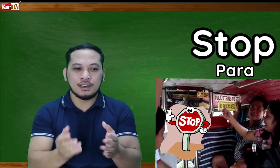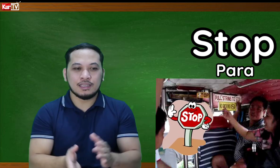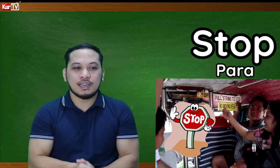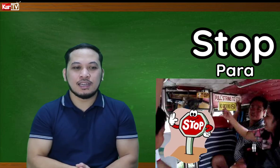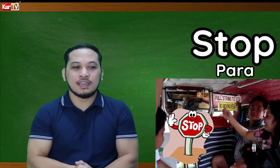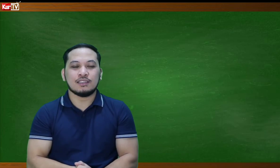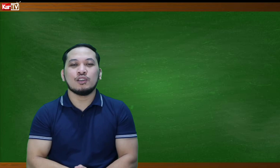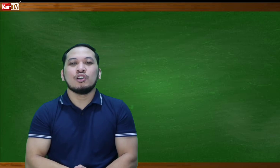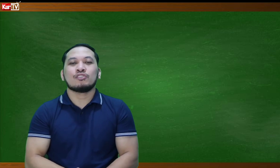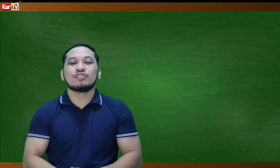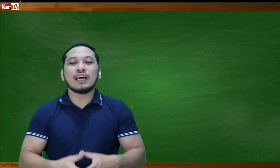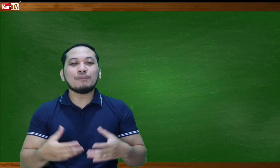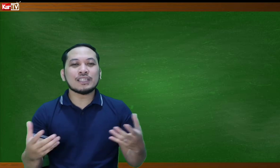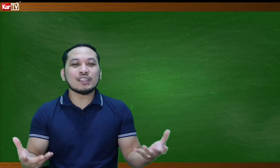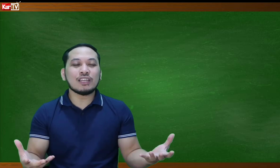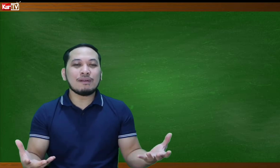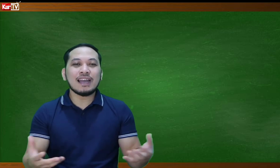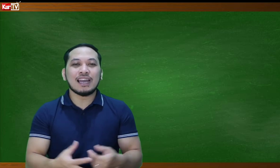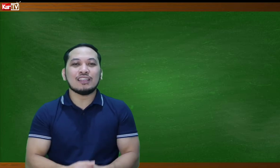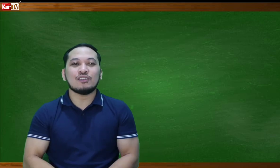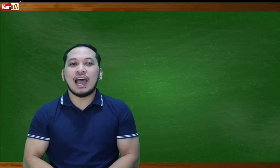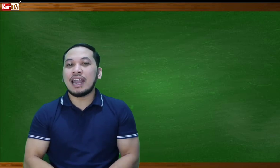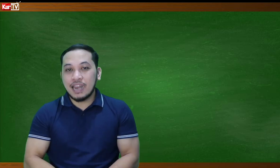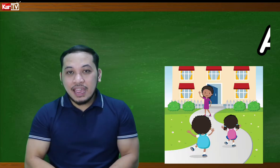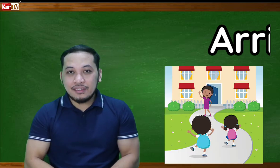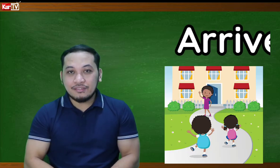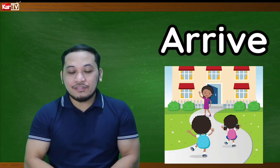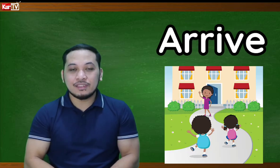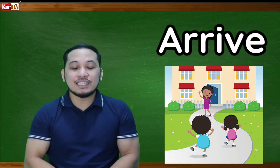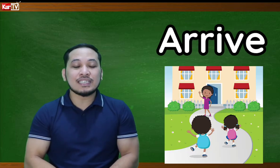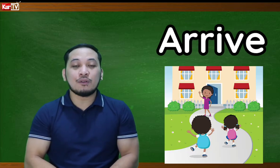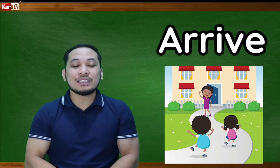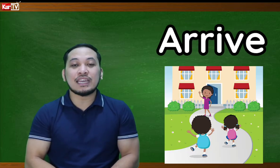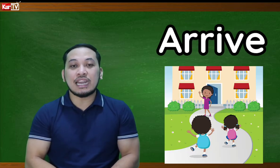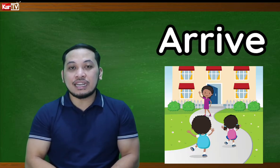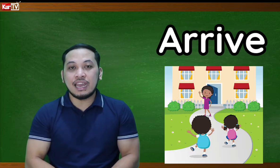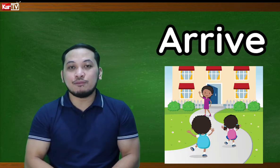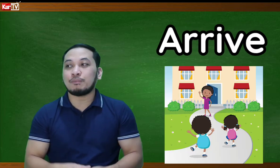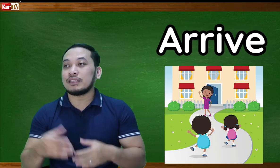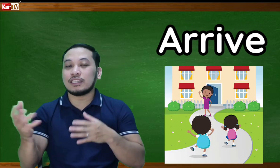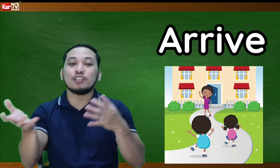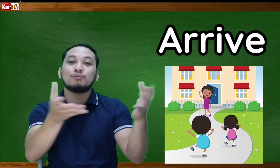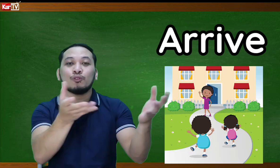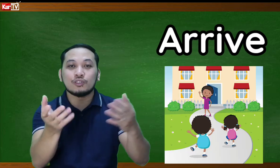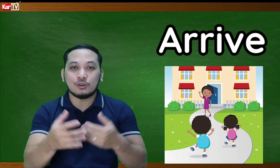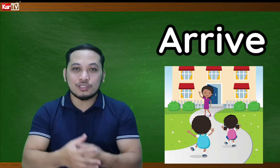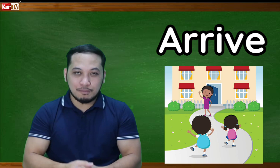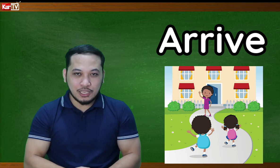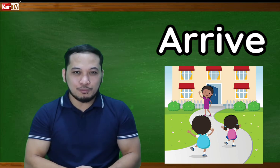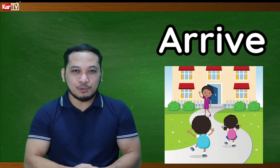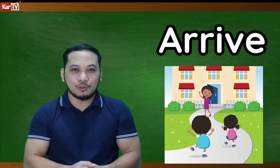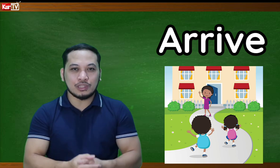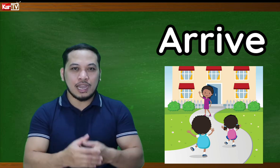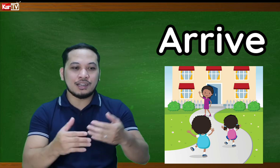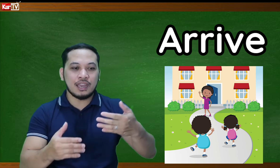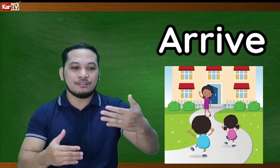Ayan. So, tapos, ito naman. Arrive. This is how we sign arrive. Yung pagdating nyo po dun sa kung saan man kayo pupunta. arrive.